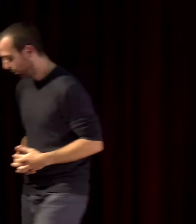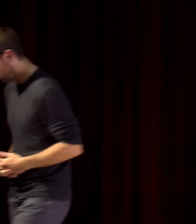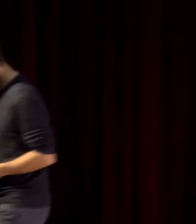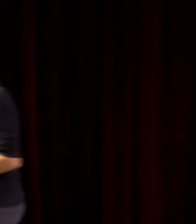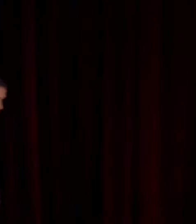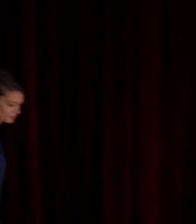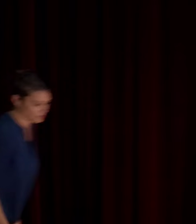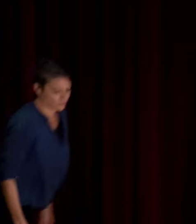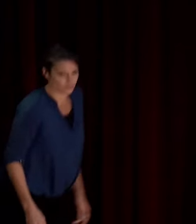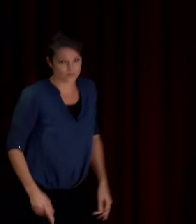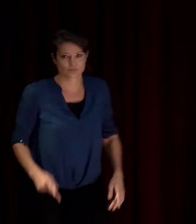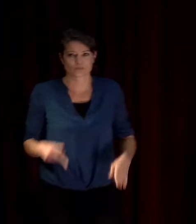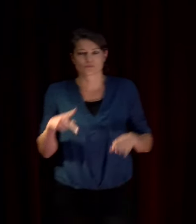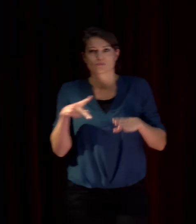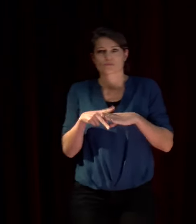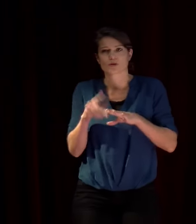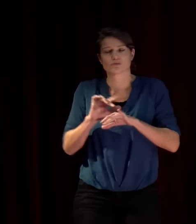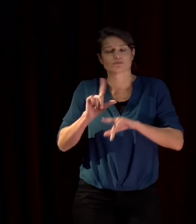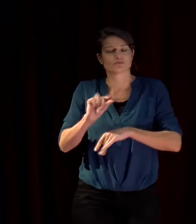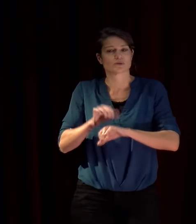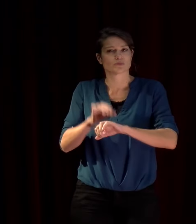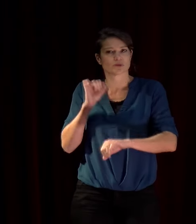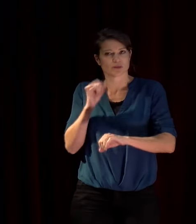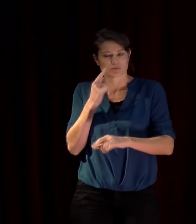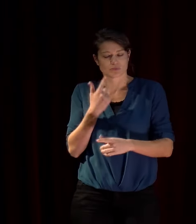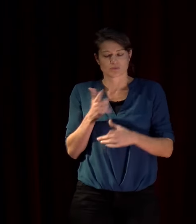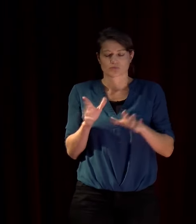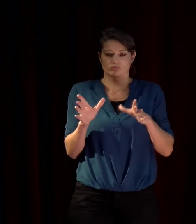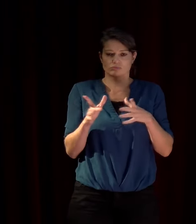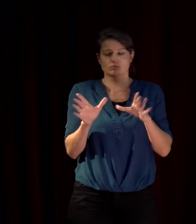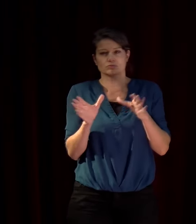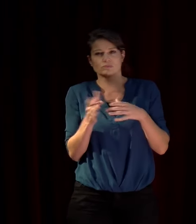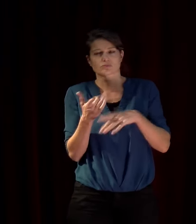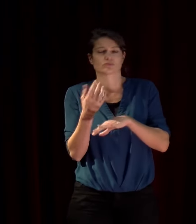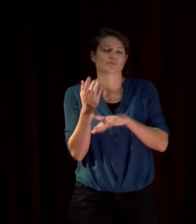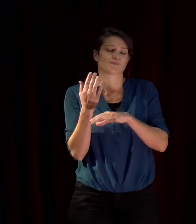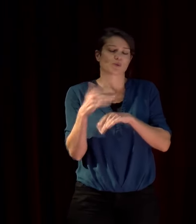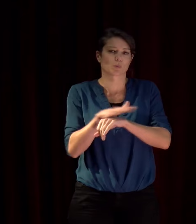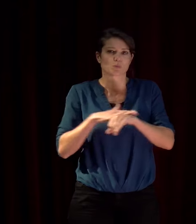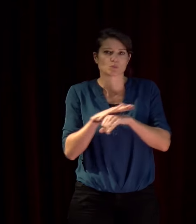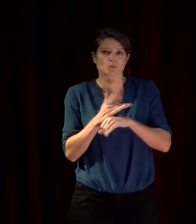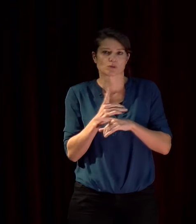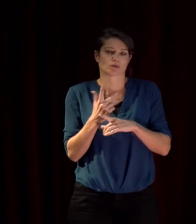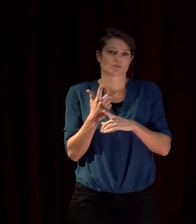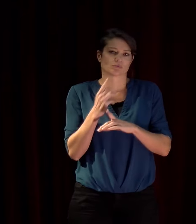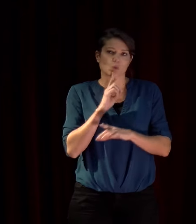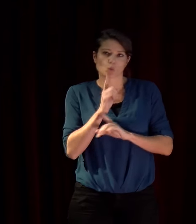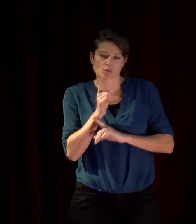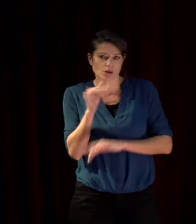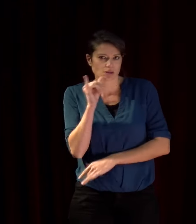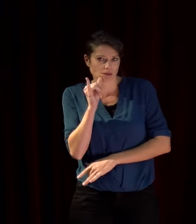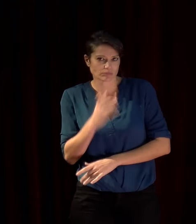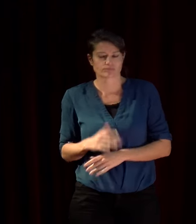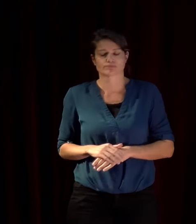italien au pouvoir s'est approprié de l'idée de Méditerranée pour ressusciter une vision